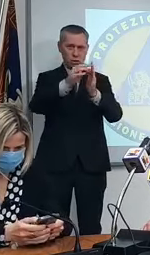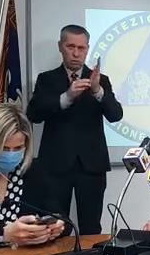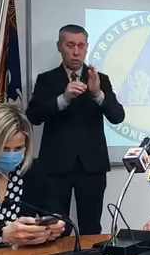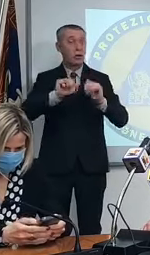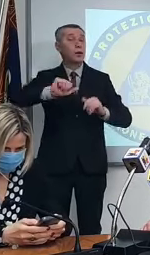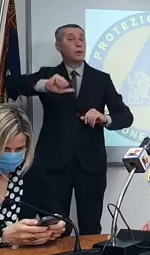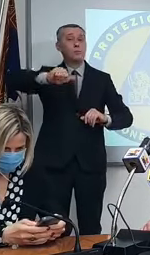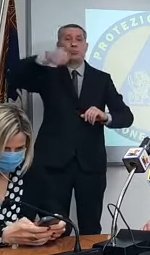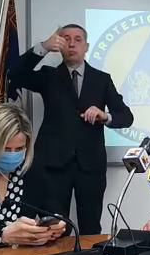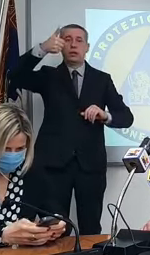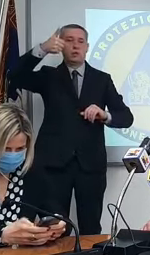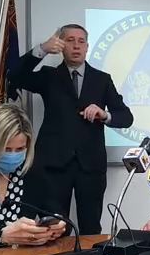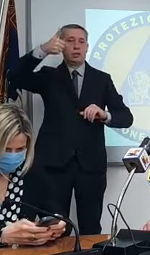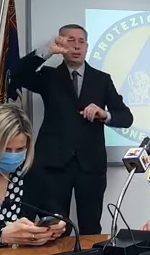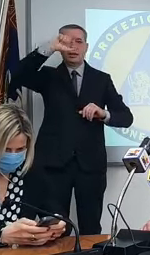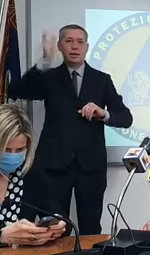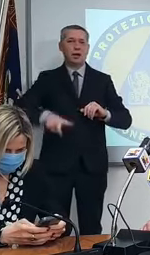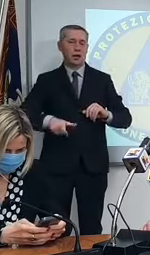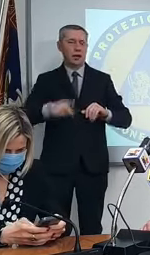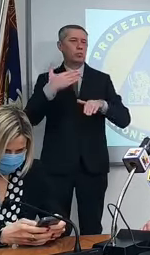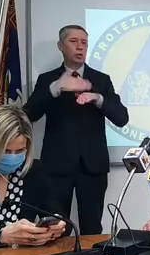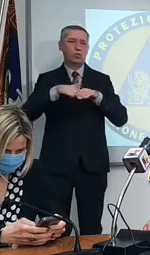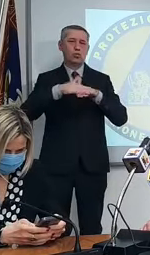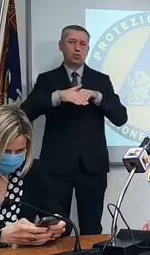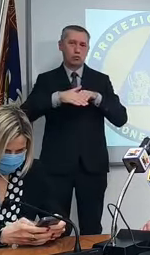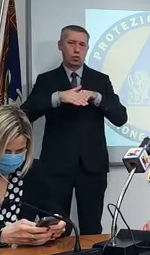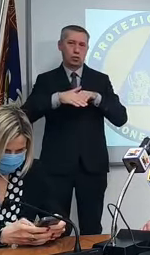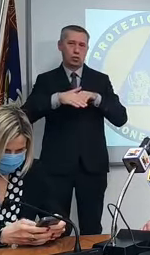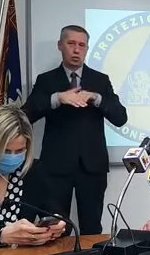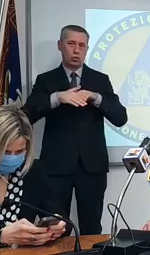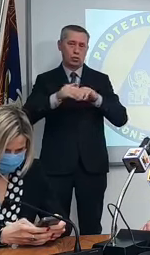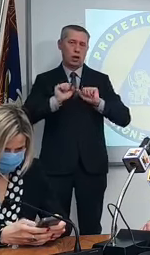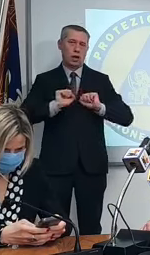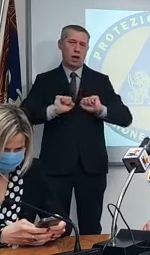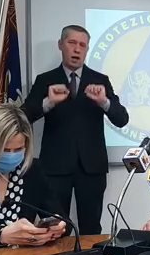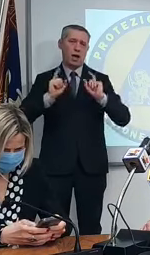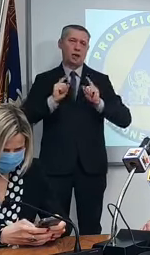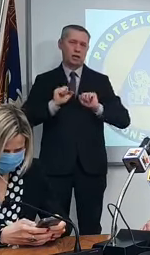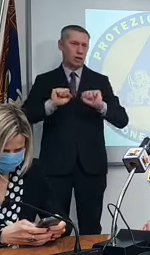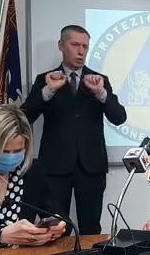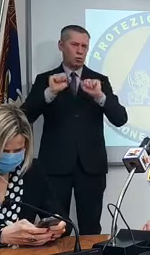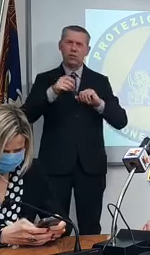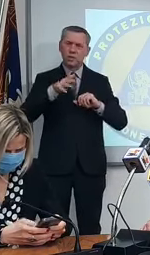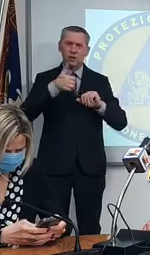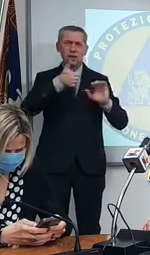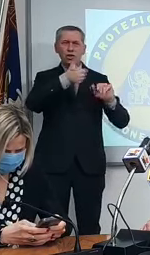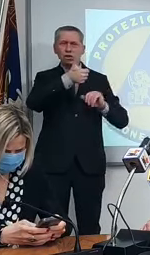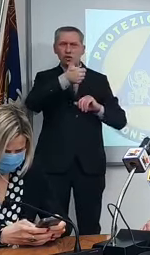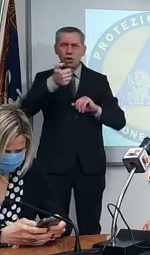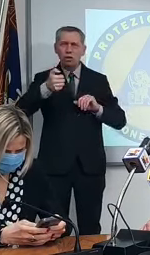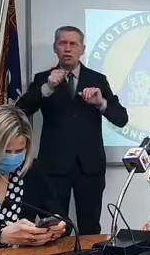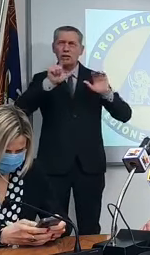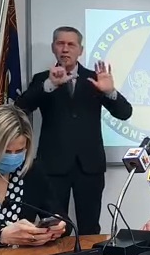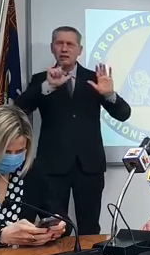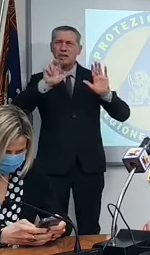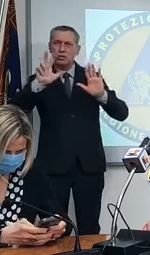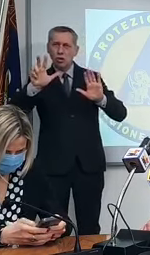'utilizzo di anticorpi monoclonali mi sembra eravamo a 178 somministrazioni a settimana